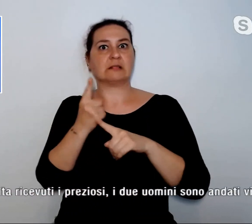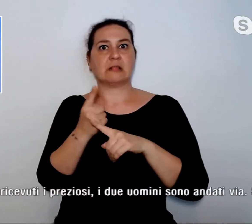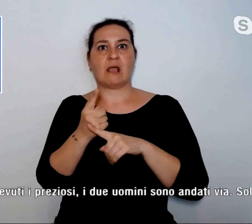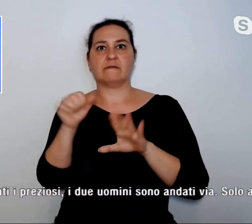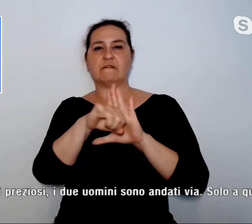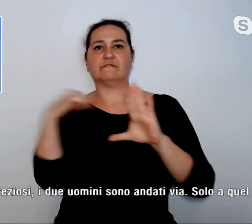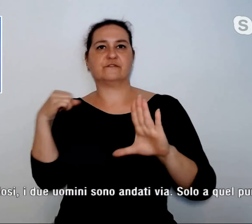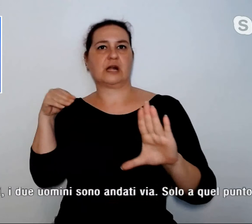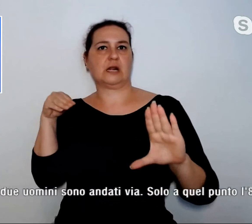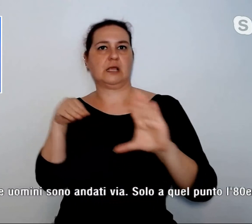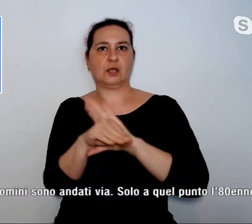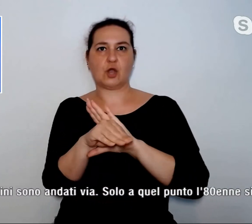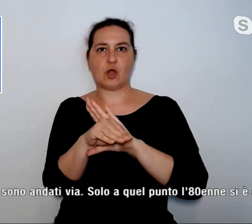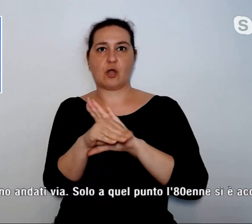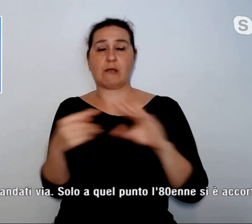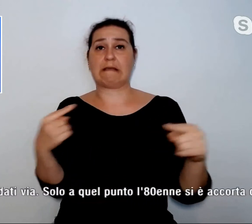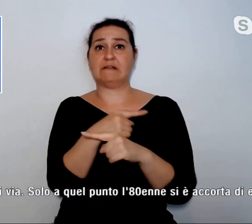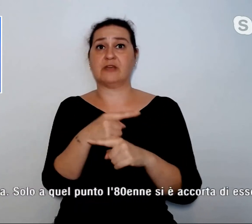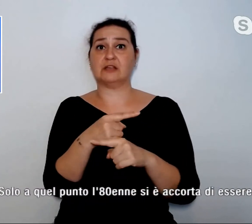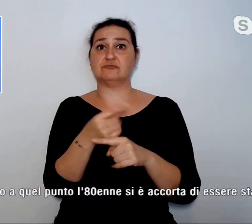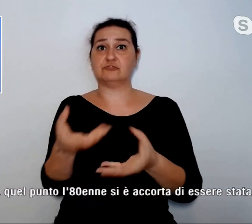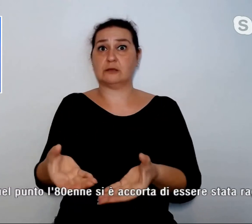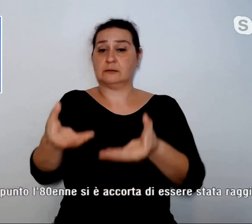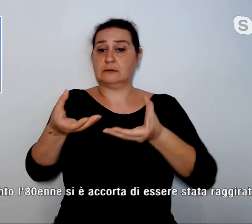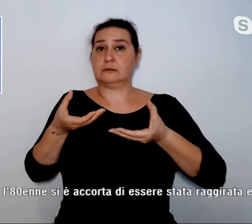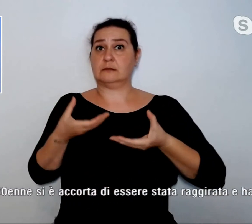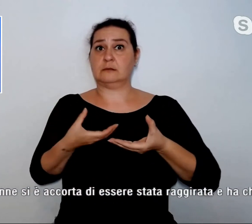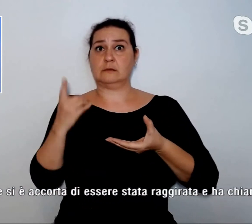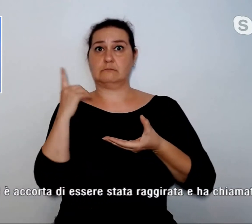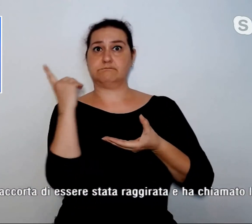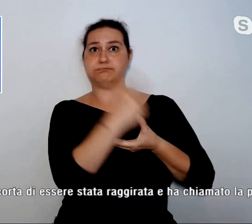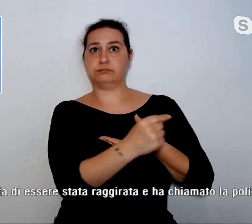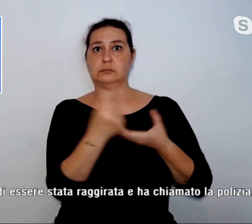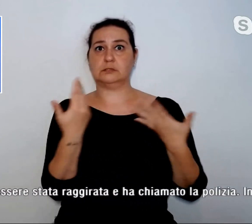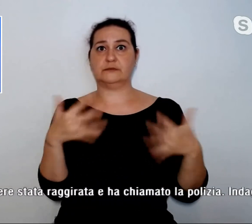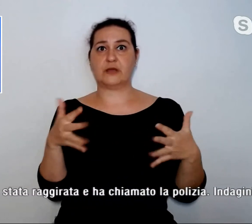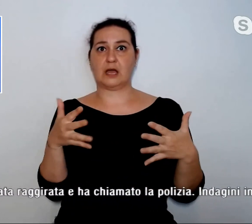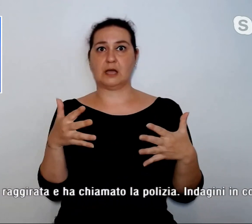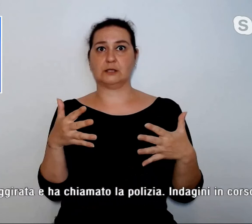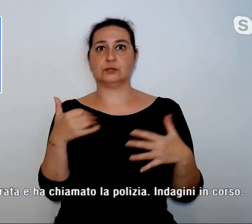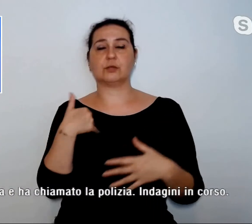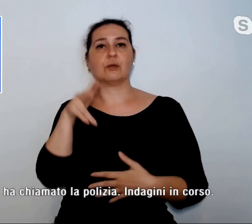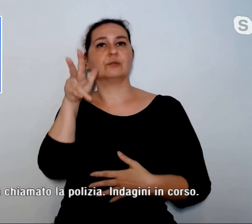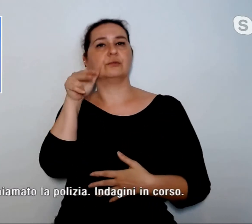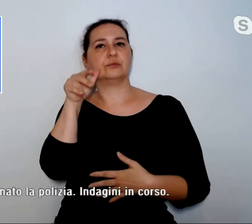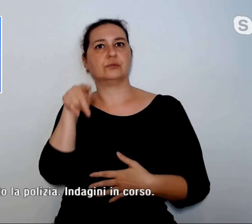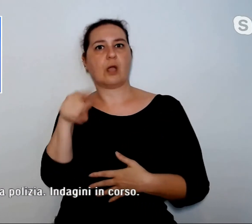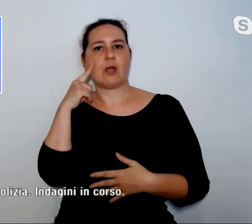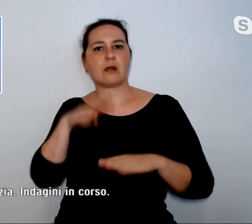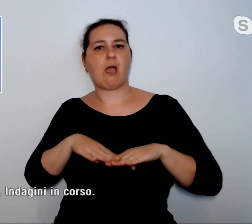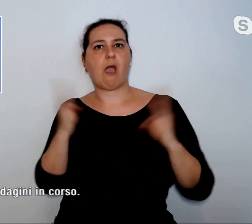ma una volta ricevuti i preziosi, i due uomini sono andati via. Solo a quel punto l'ottantenne si è accorta di essere stata